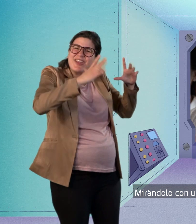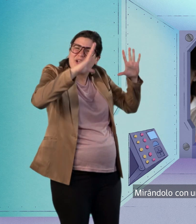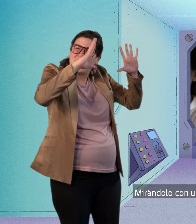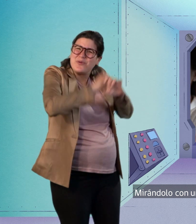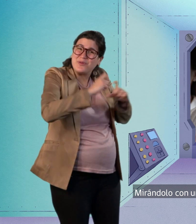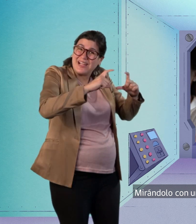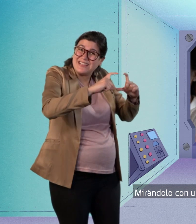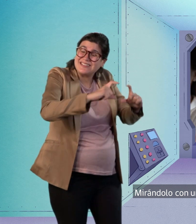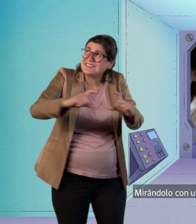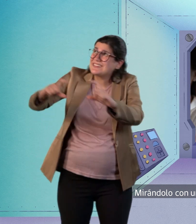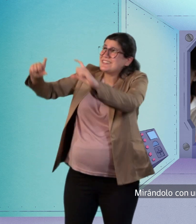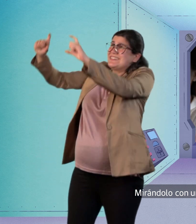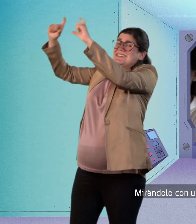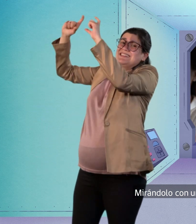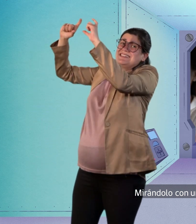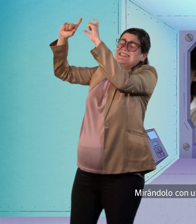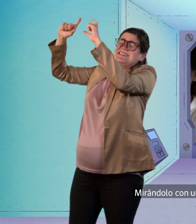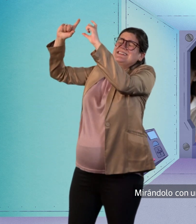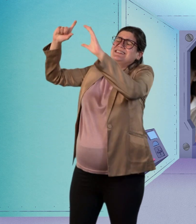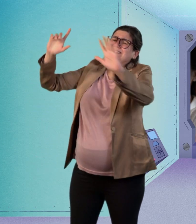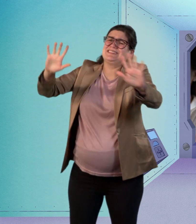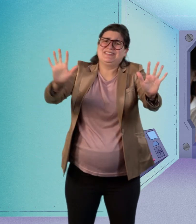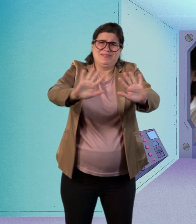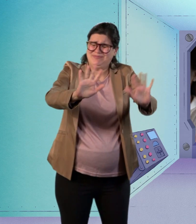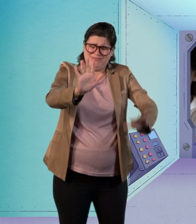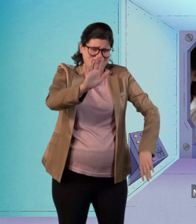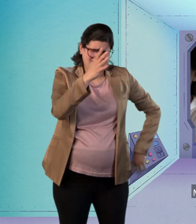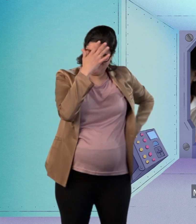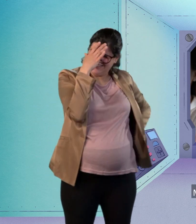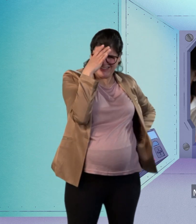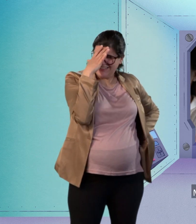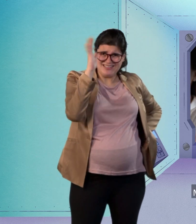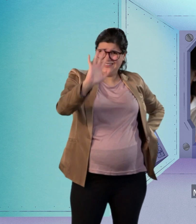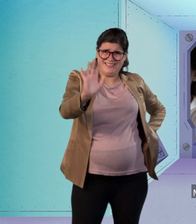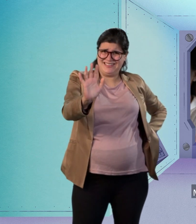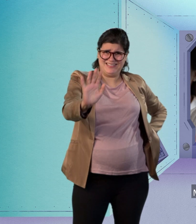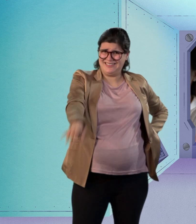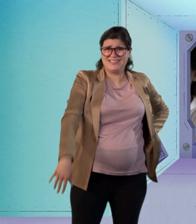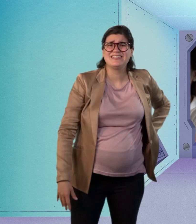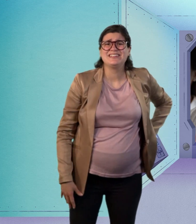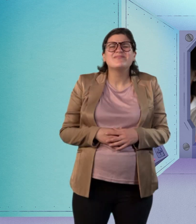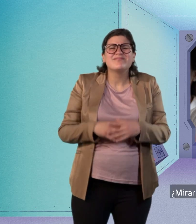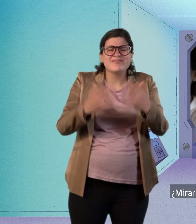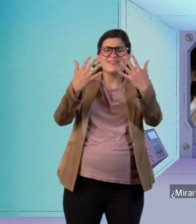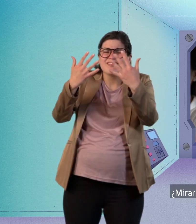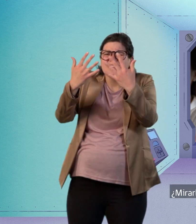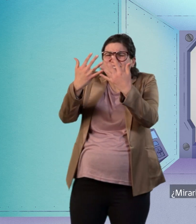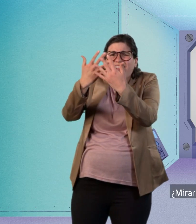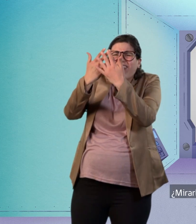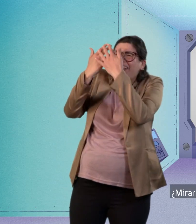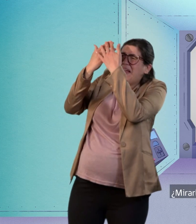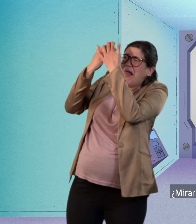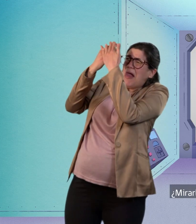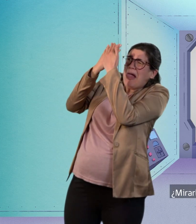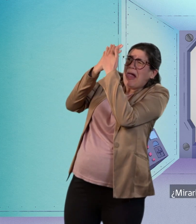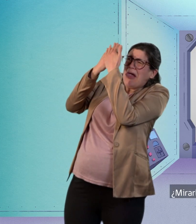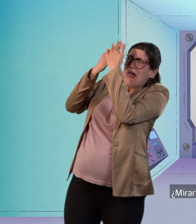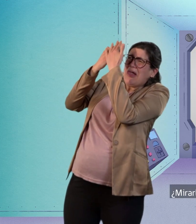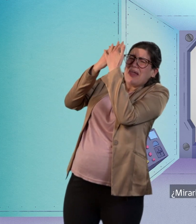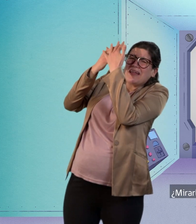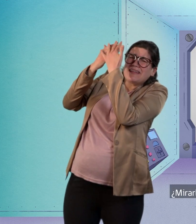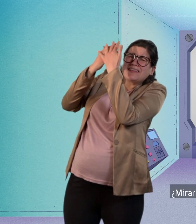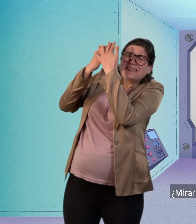un pedazo de vidrio quemado. No, no, no, no. Mirarlo